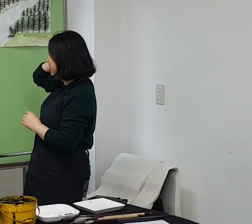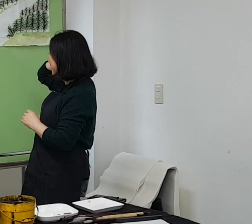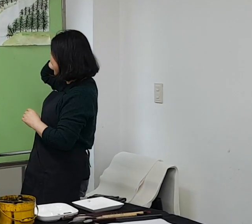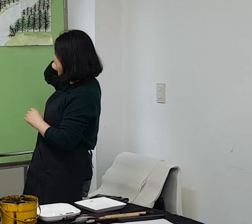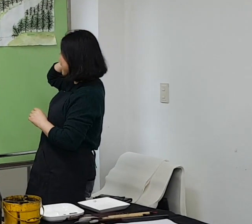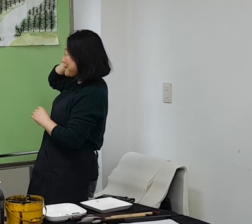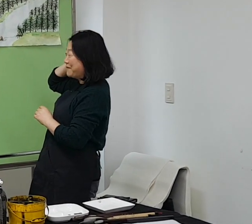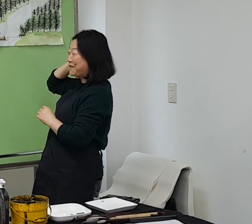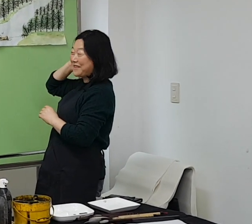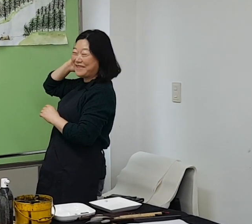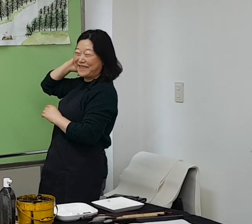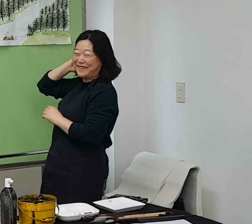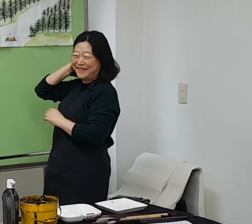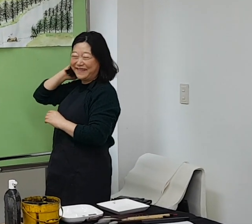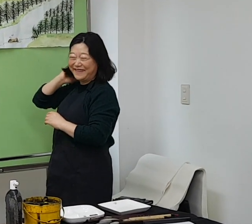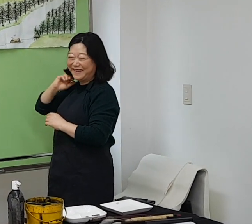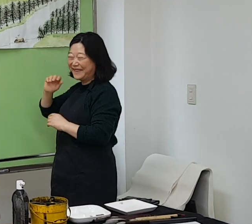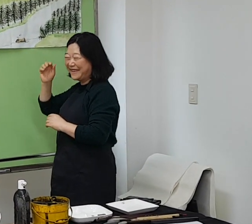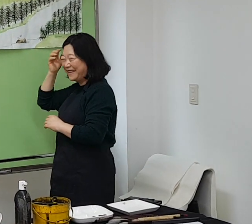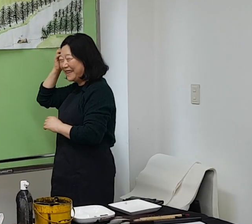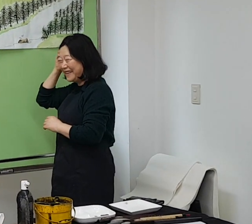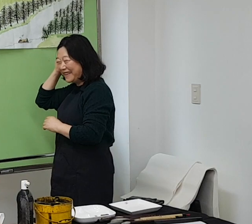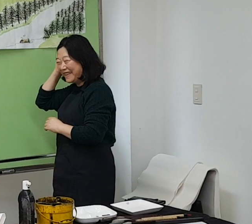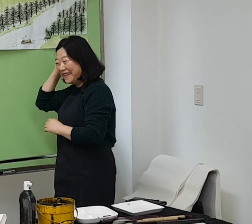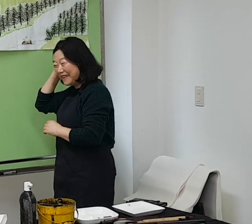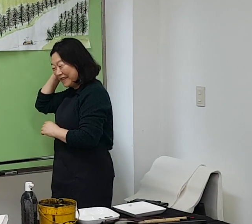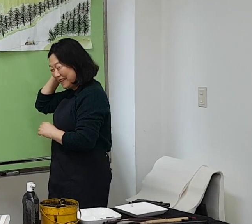개구리를 못 그렸어요. 음.